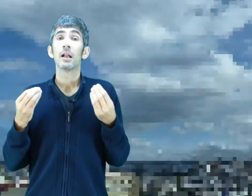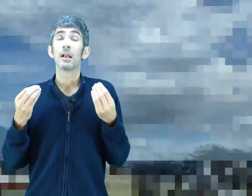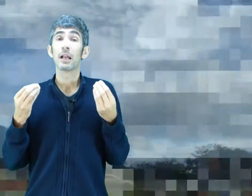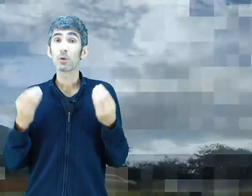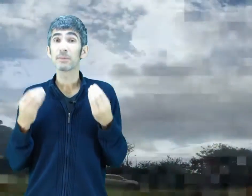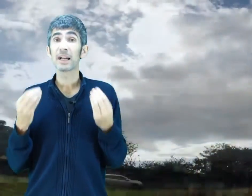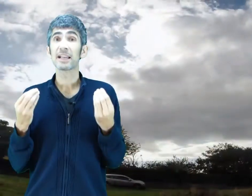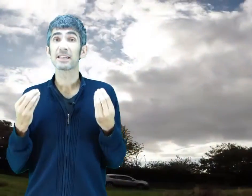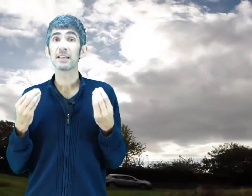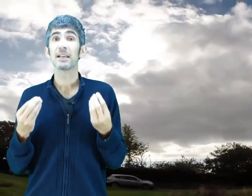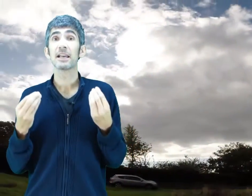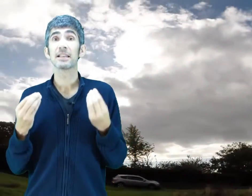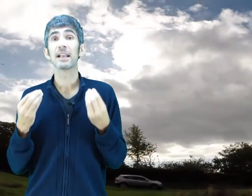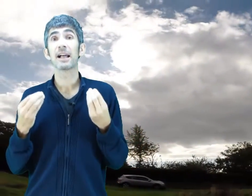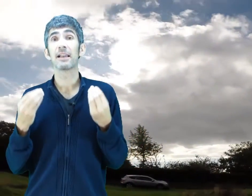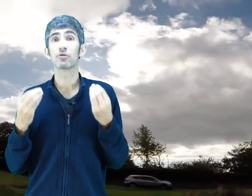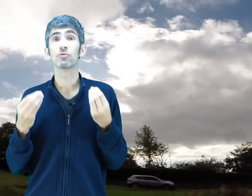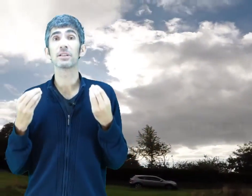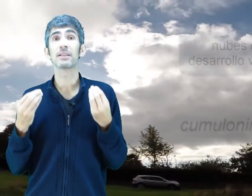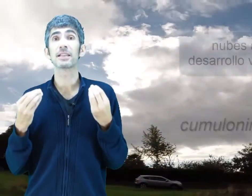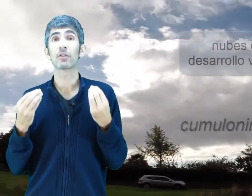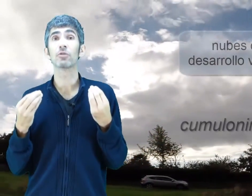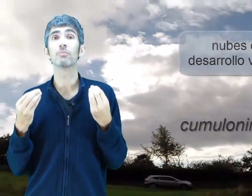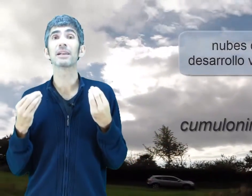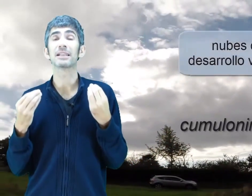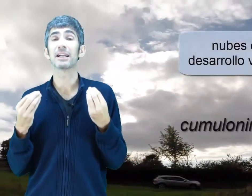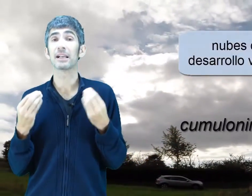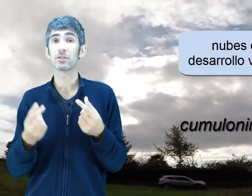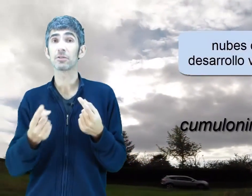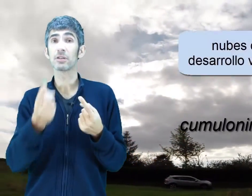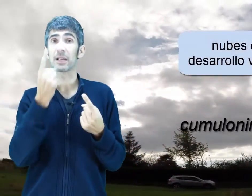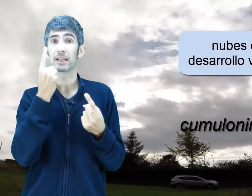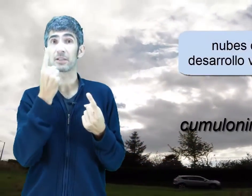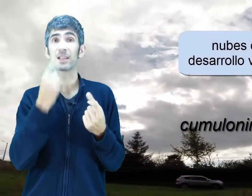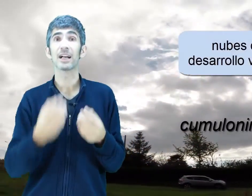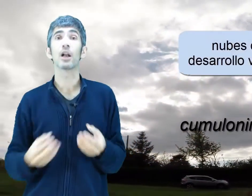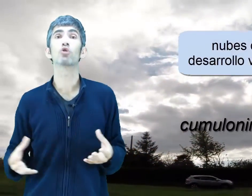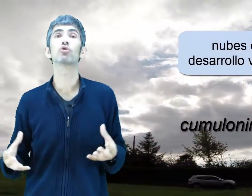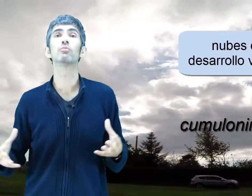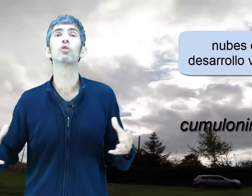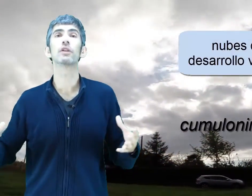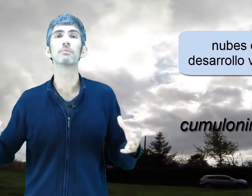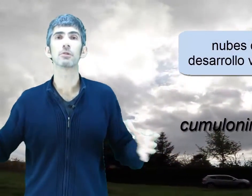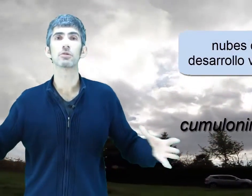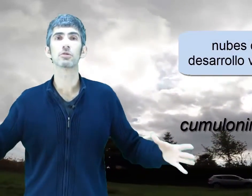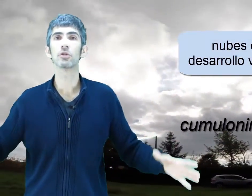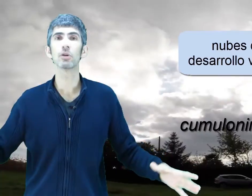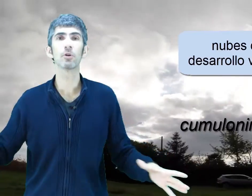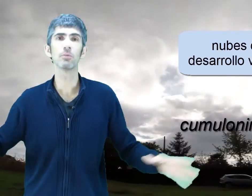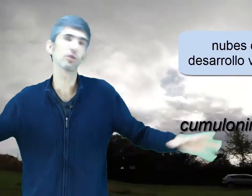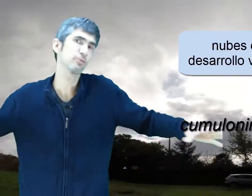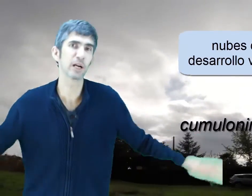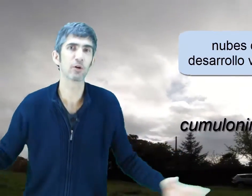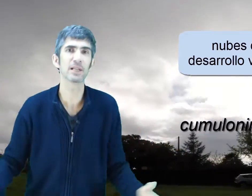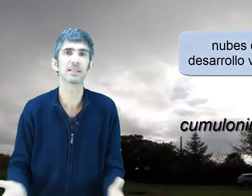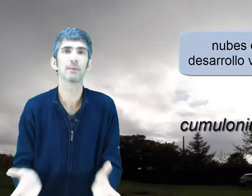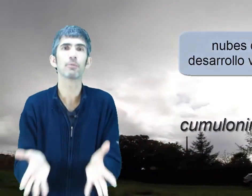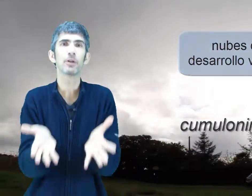La última clase es de la de las nubes de desarrollo vertical, que solo tienen una categoría. Los cúmulos nimbos. Son como cúmulos, pero a lo bestia. Pueden